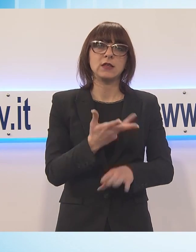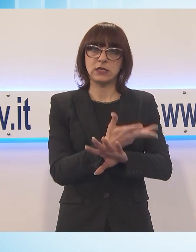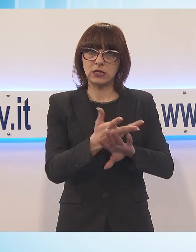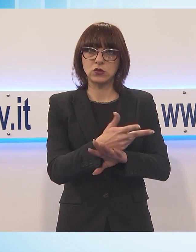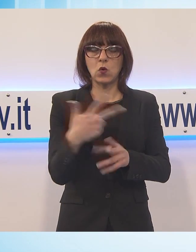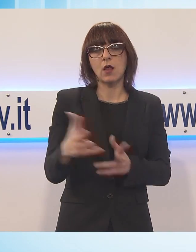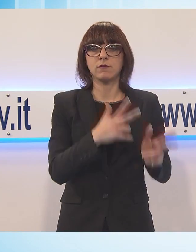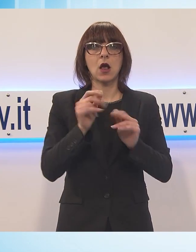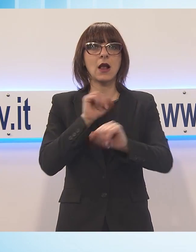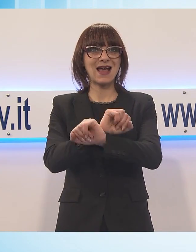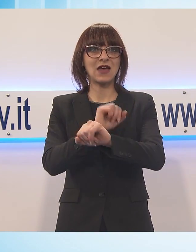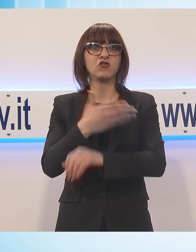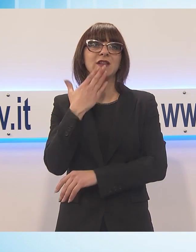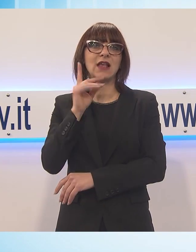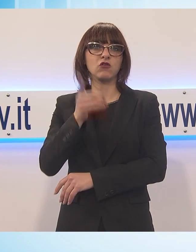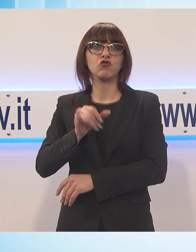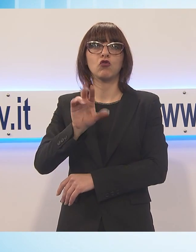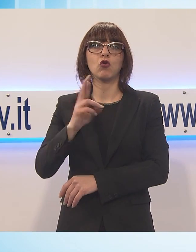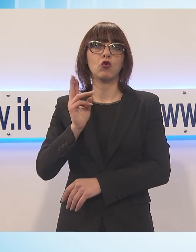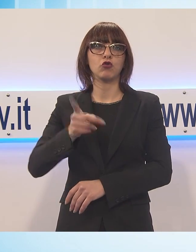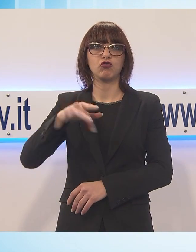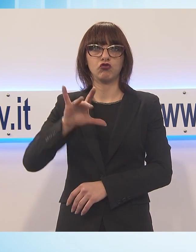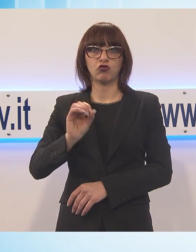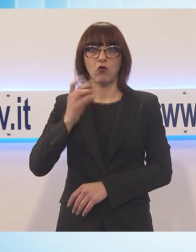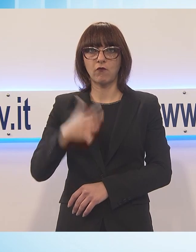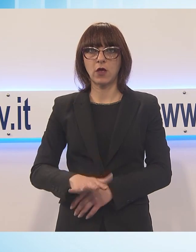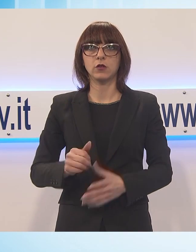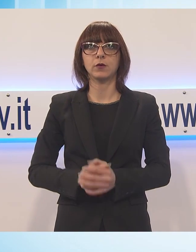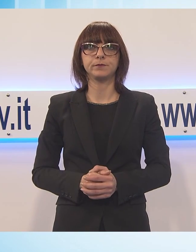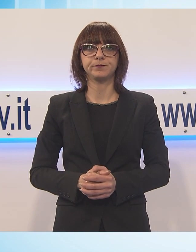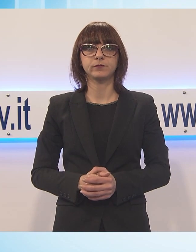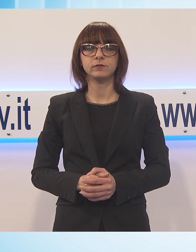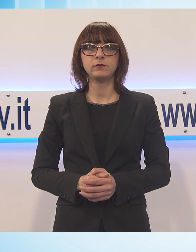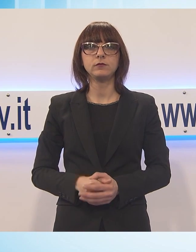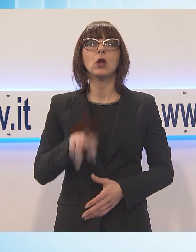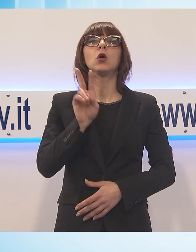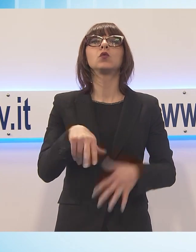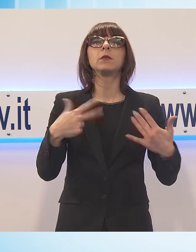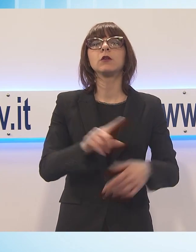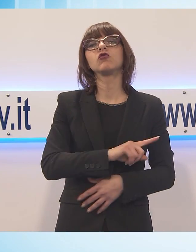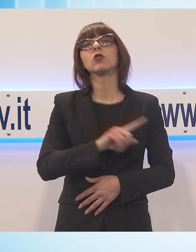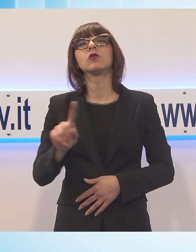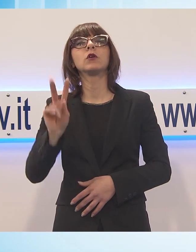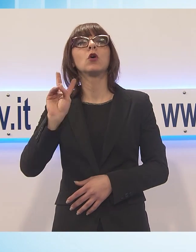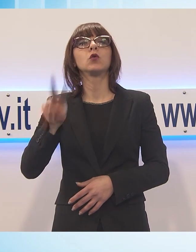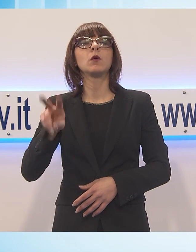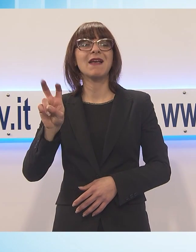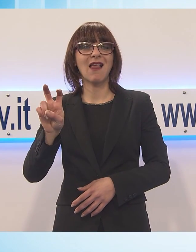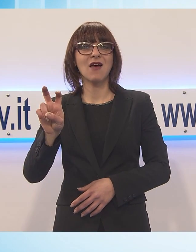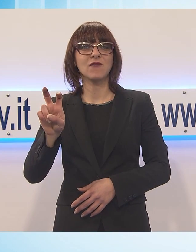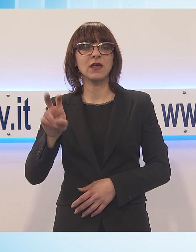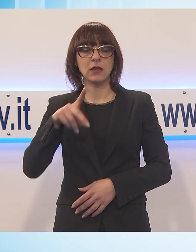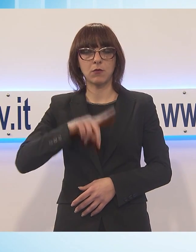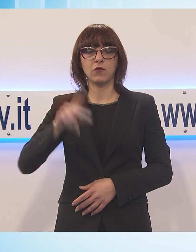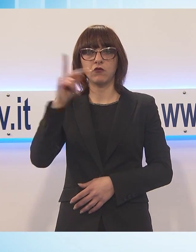carcere a San Giorgio. Gli investimenti triennali dal 2018 al 2020 della provincia di Lucca se ne è